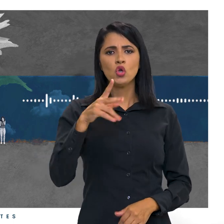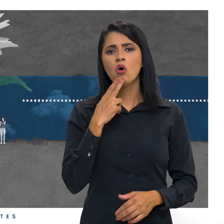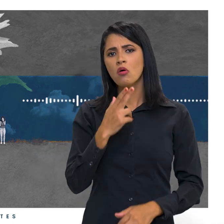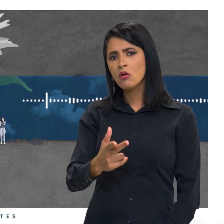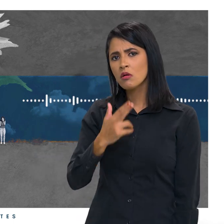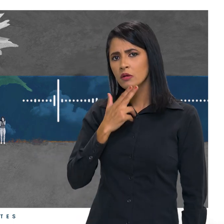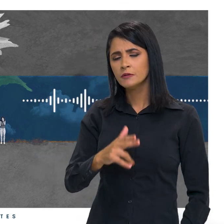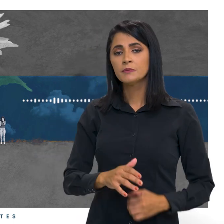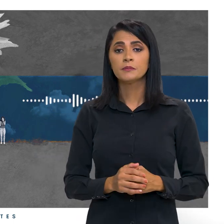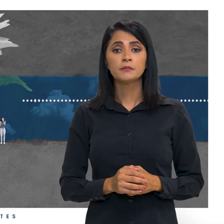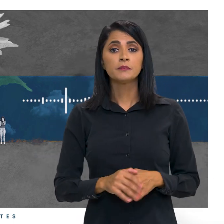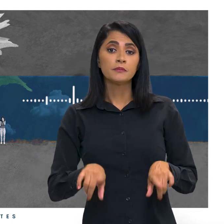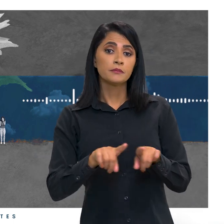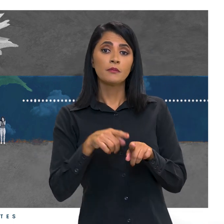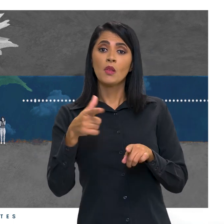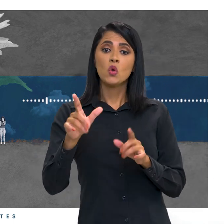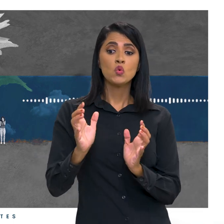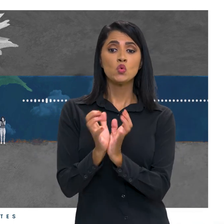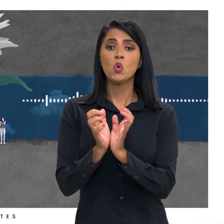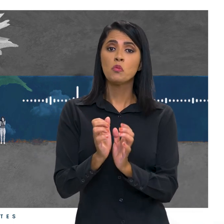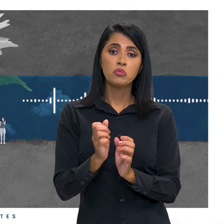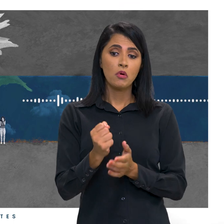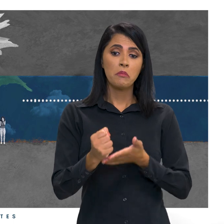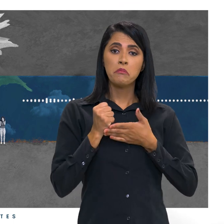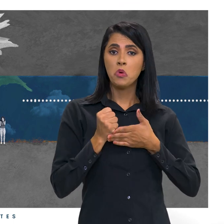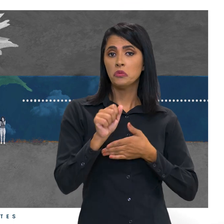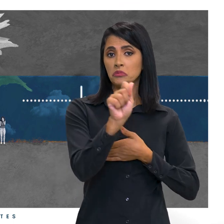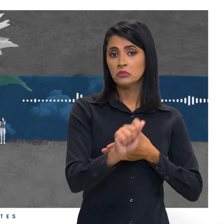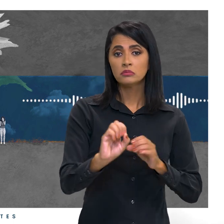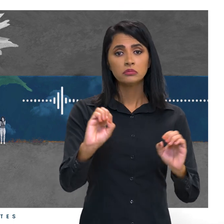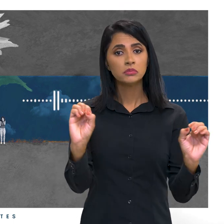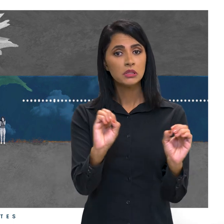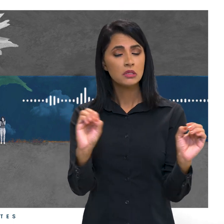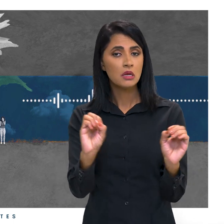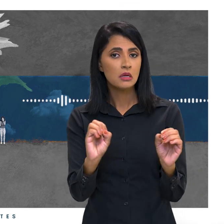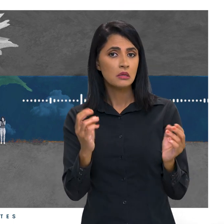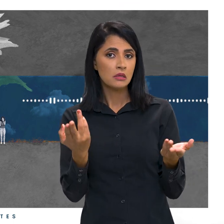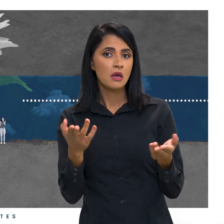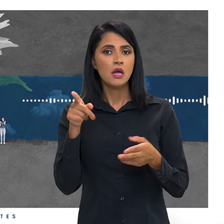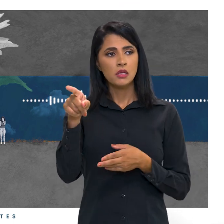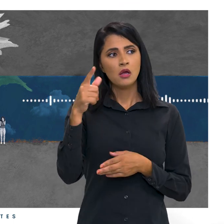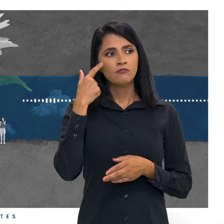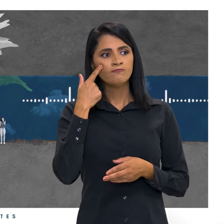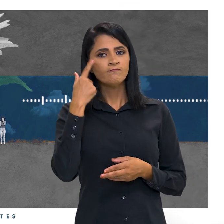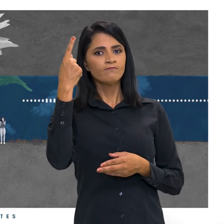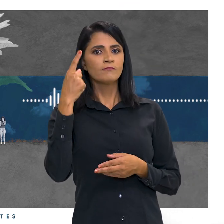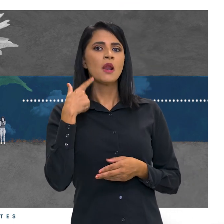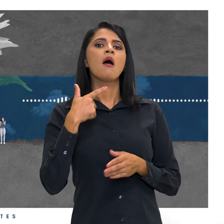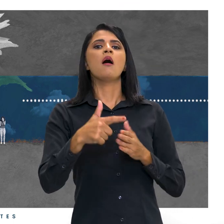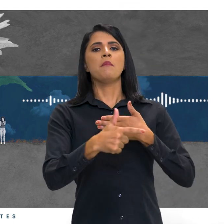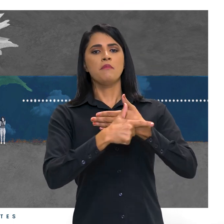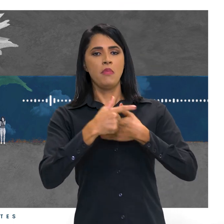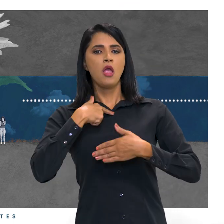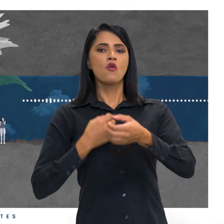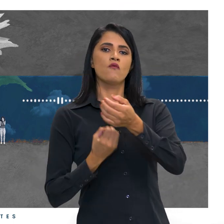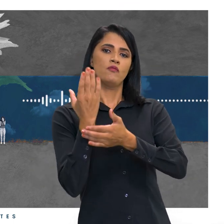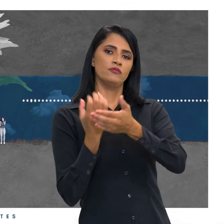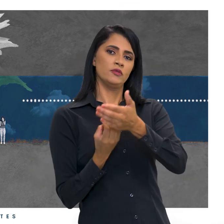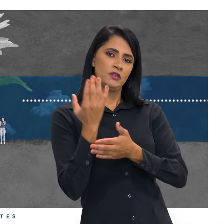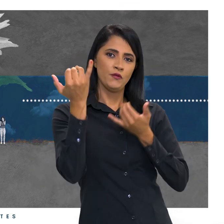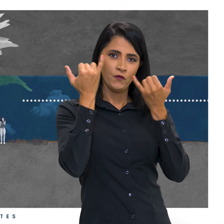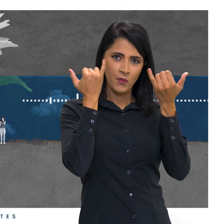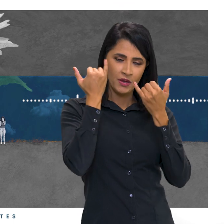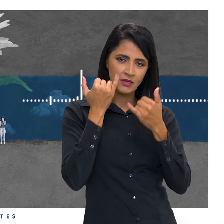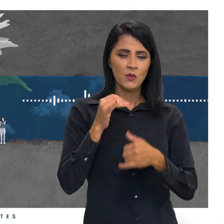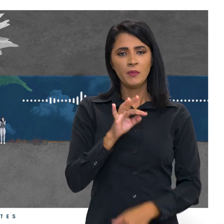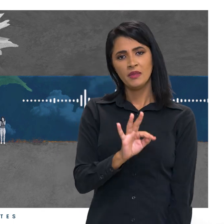Também não tinha nenhum grupo de apoio ou associação sobre a doença. Então Marília pegou para ela esse papel de produzir informação sobre a PTI.